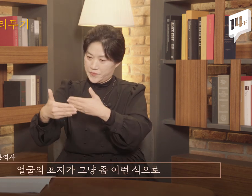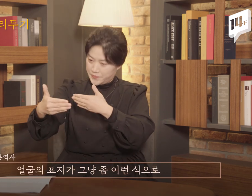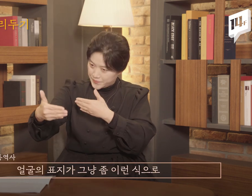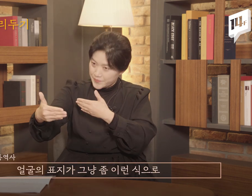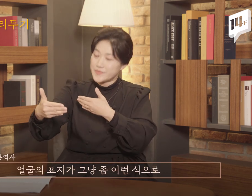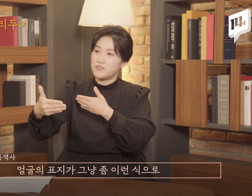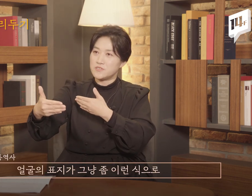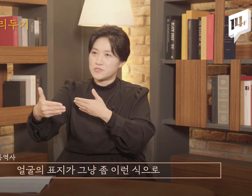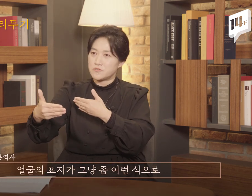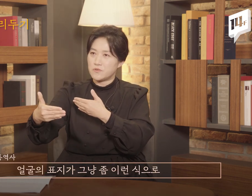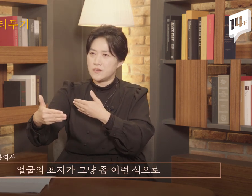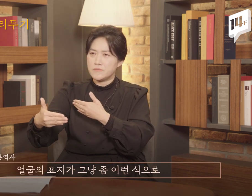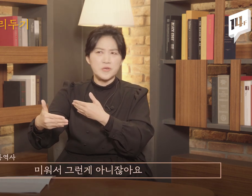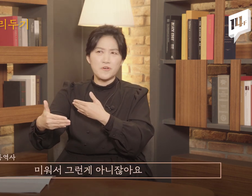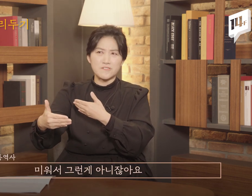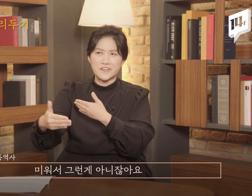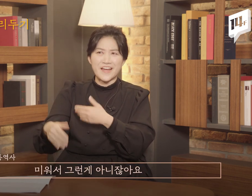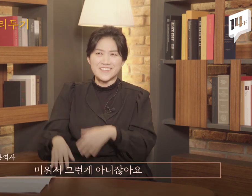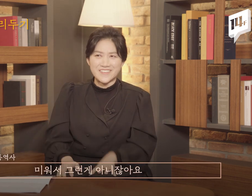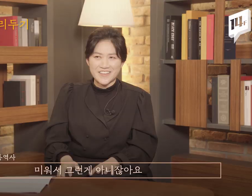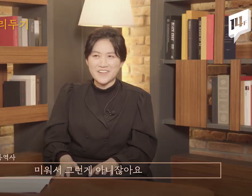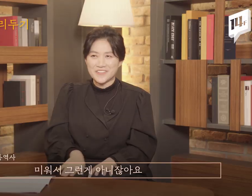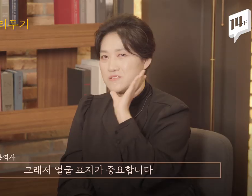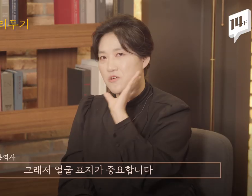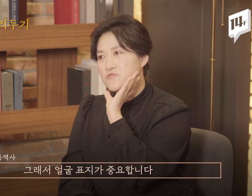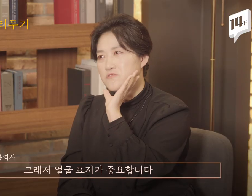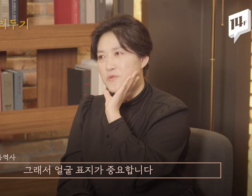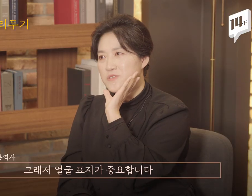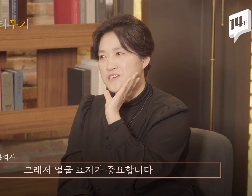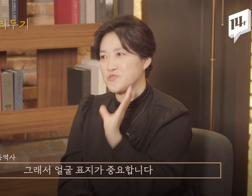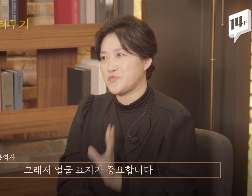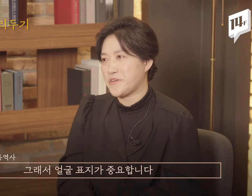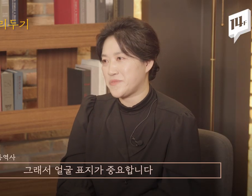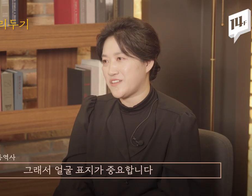이런 식으로 미워서 그런 게 아니잖아요. 그래서 얼굴 표지가 중요합니다.